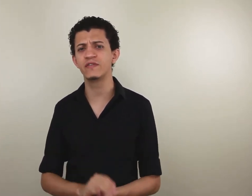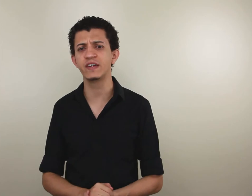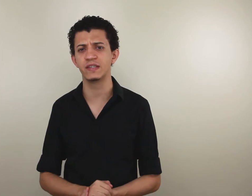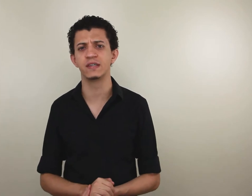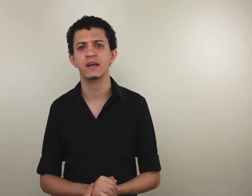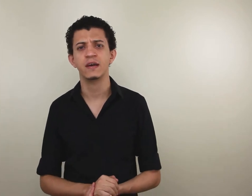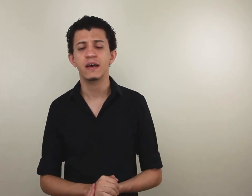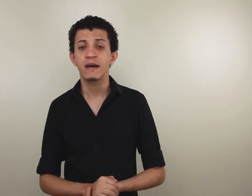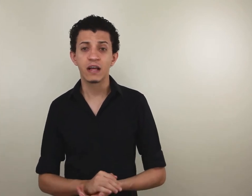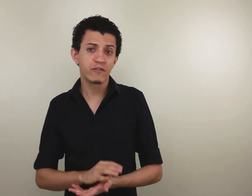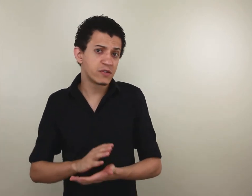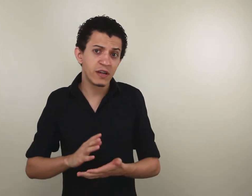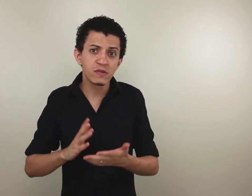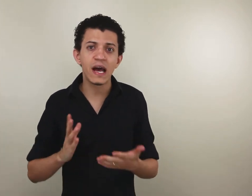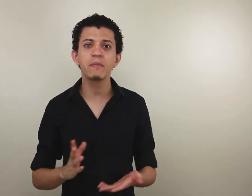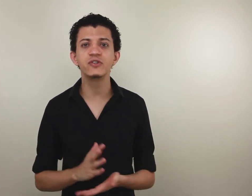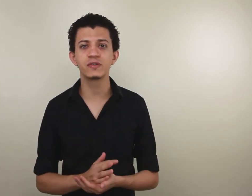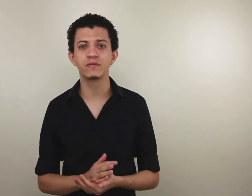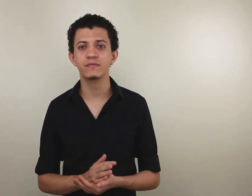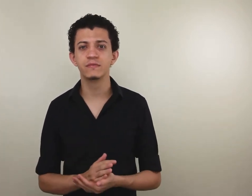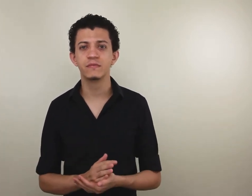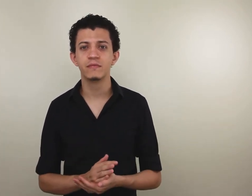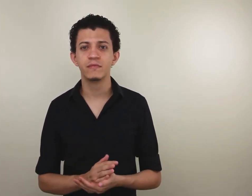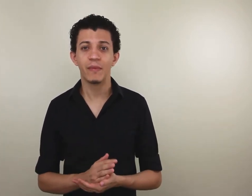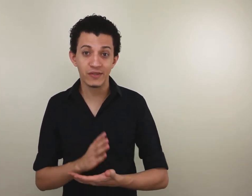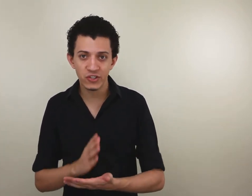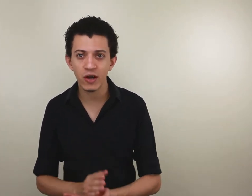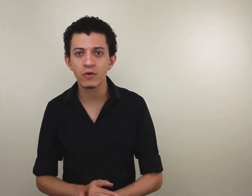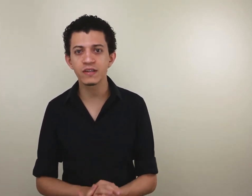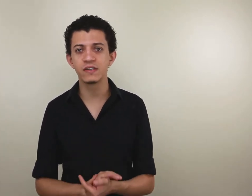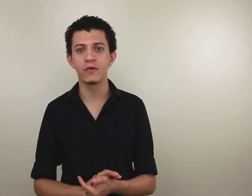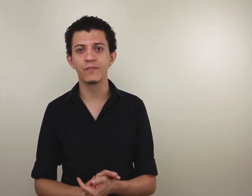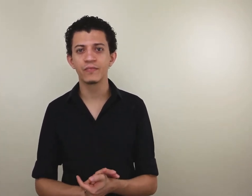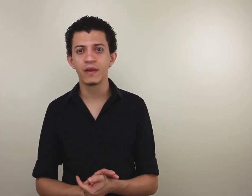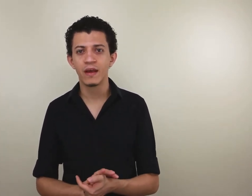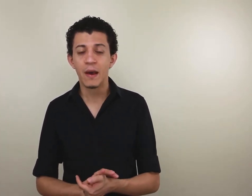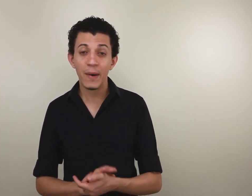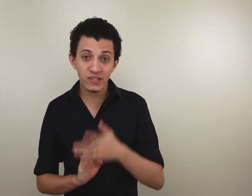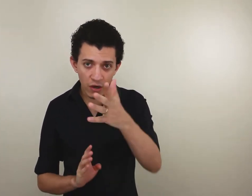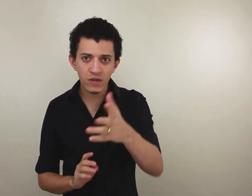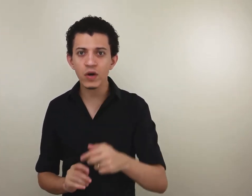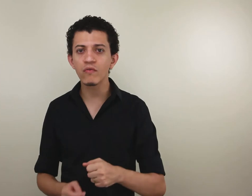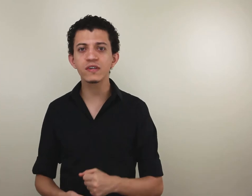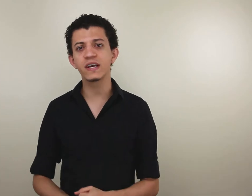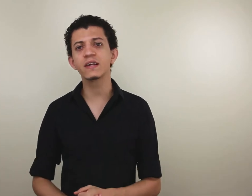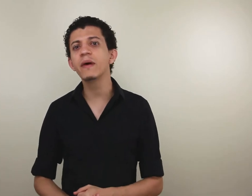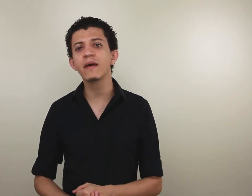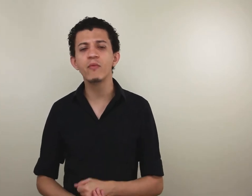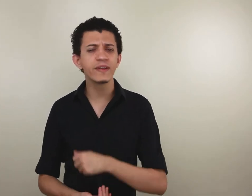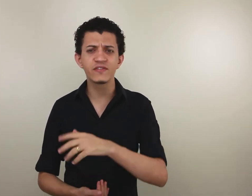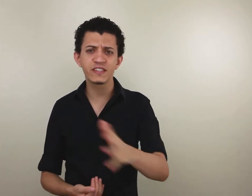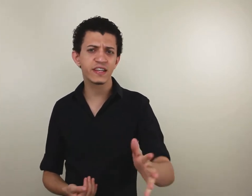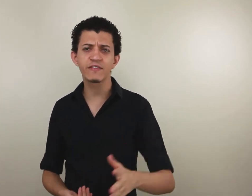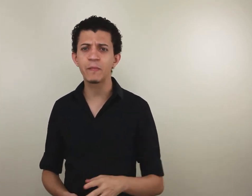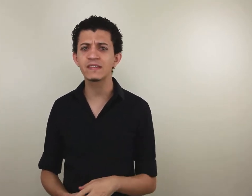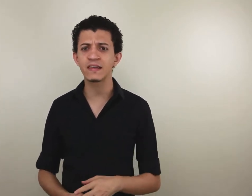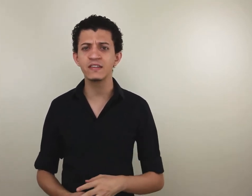vezes. Talvez você não saiba disso, mas isso já aconteceu. Mas isso já aconteceu com você também. Muitas vezes você já deve ter pensado em